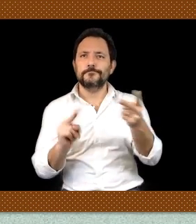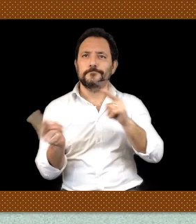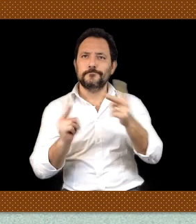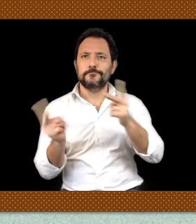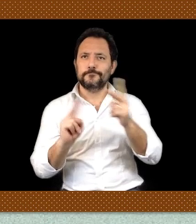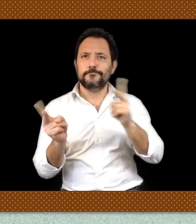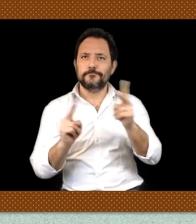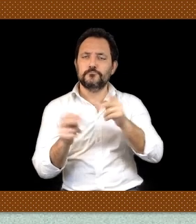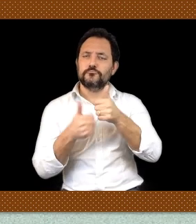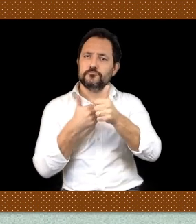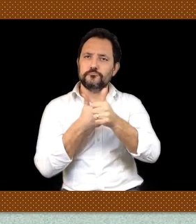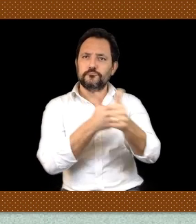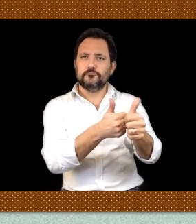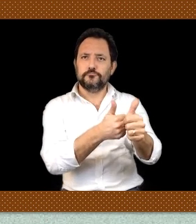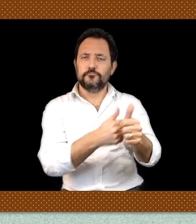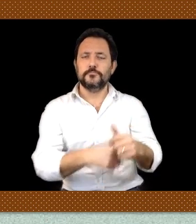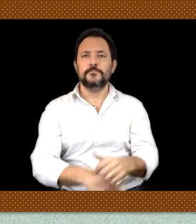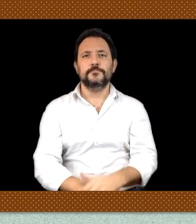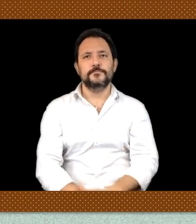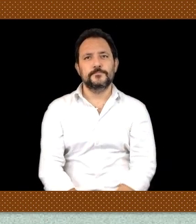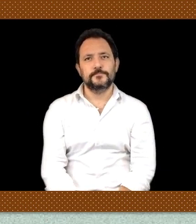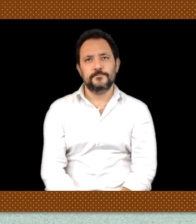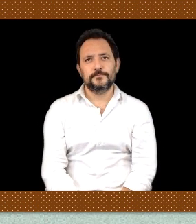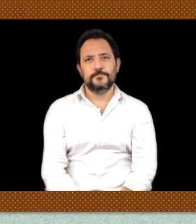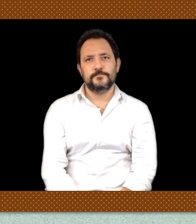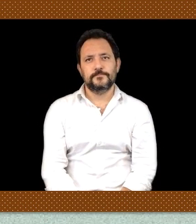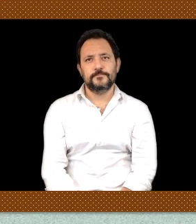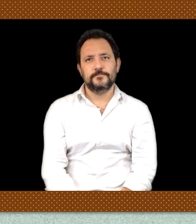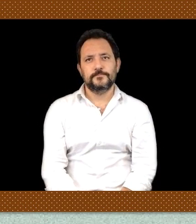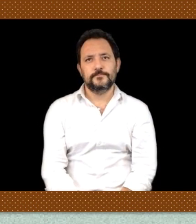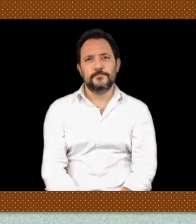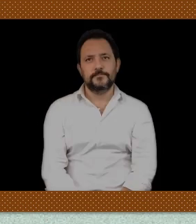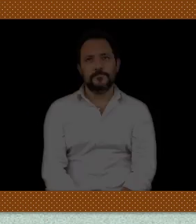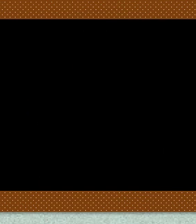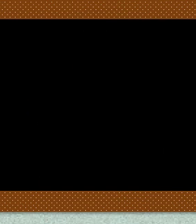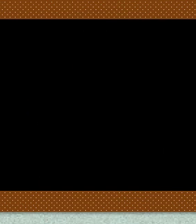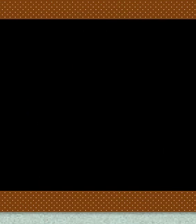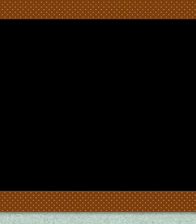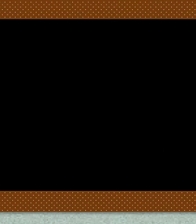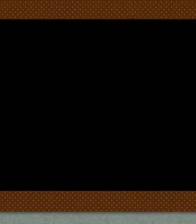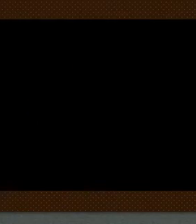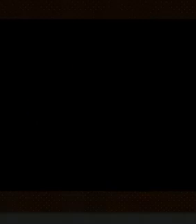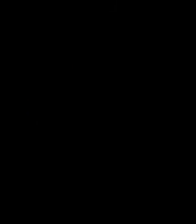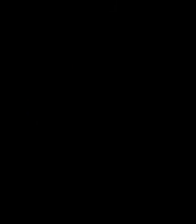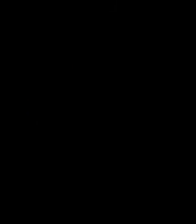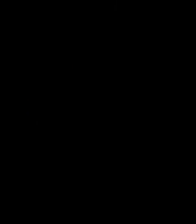Grazie a tutti.